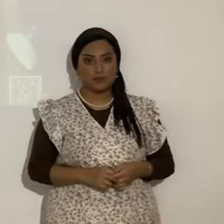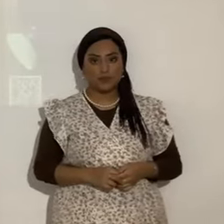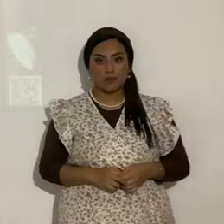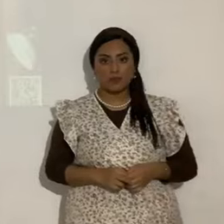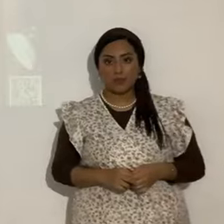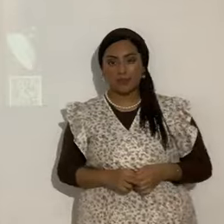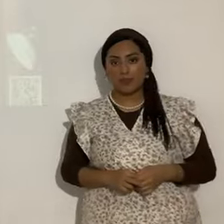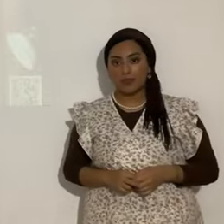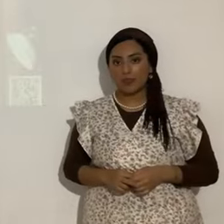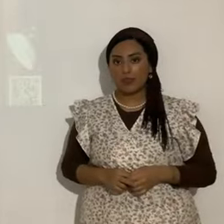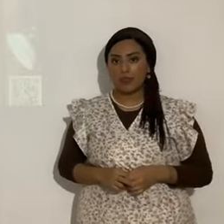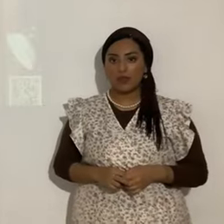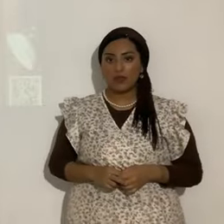No le dijo a Abraham.